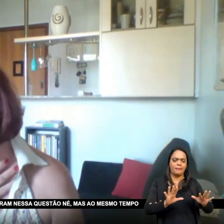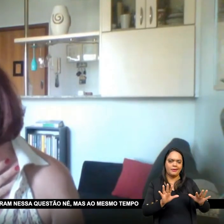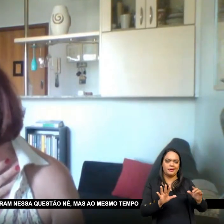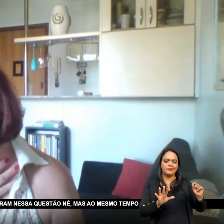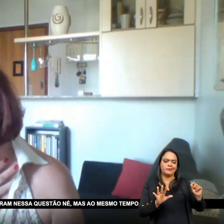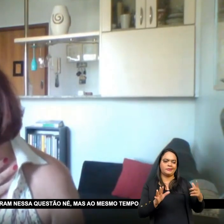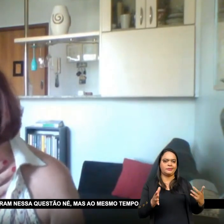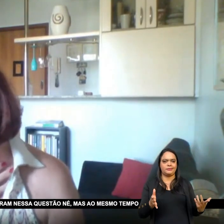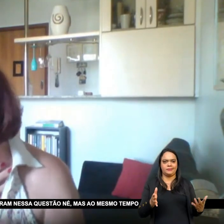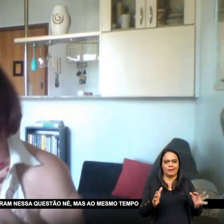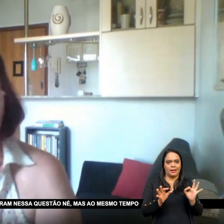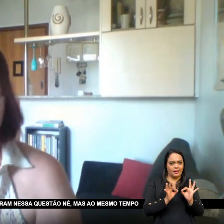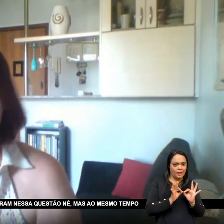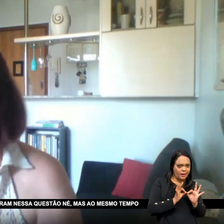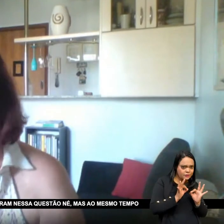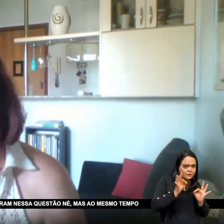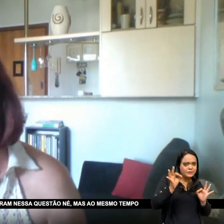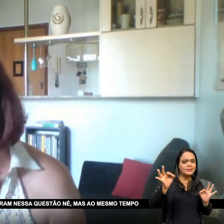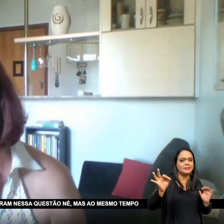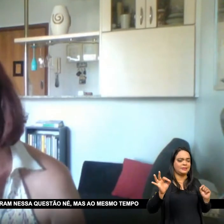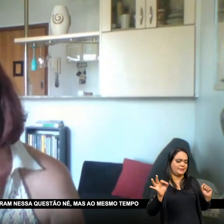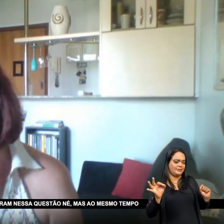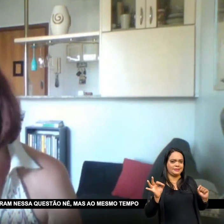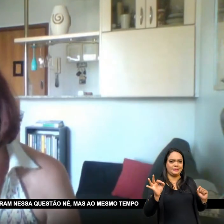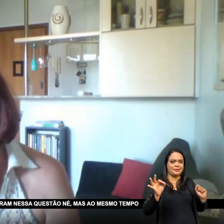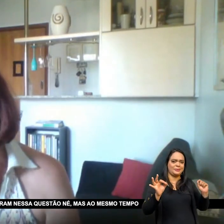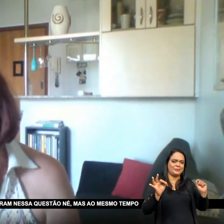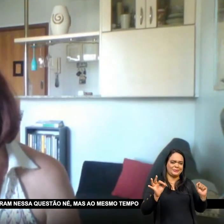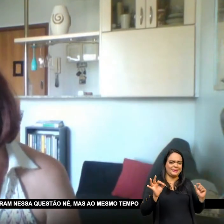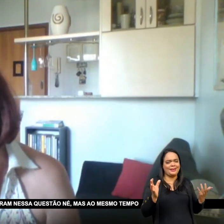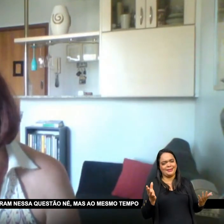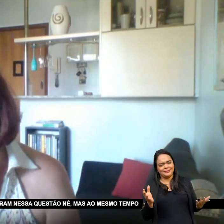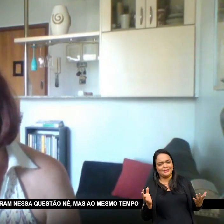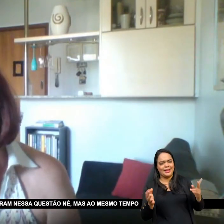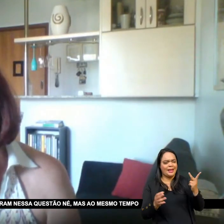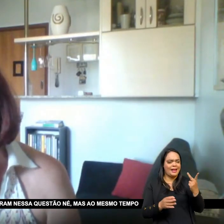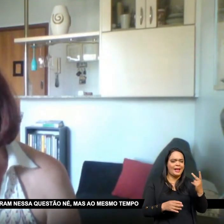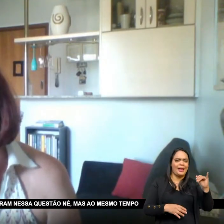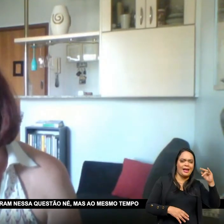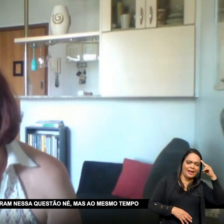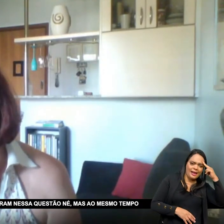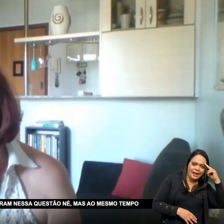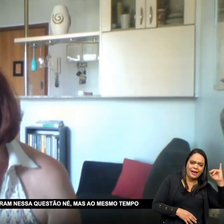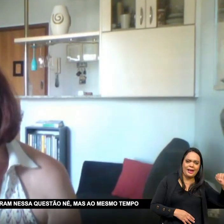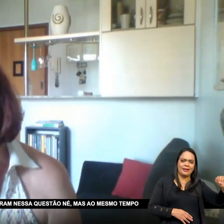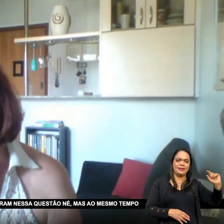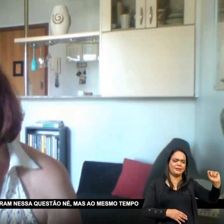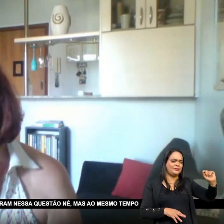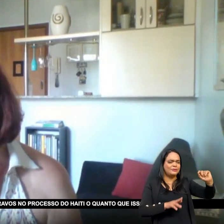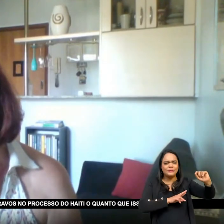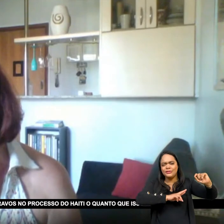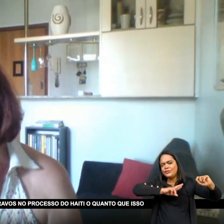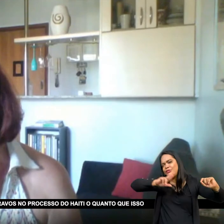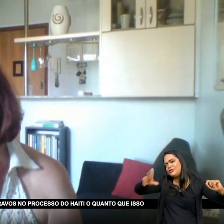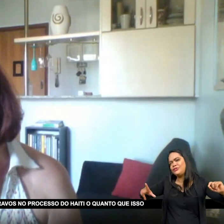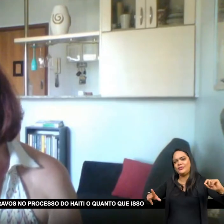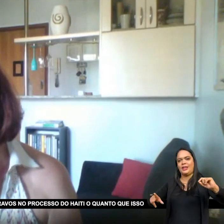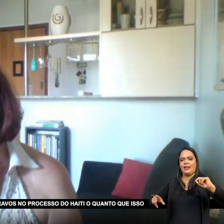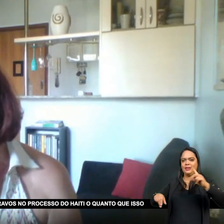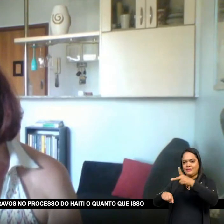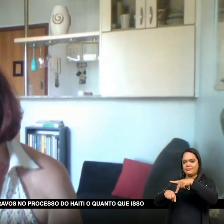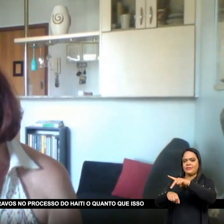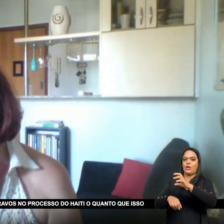E aí Os confrontos Com Portugal Entram nessa questão Mas ao mesmo tempo A partir